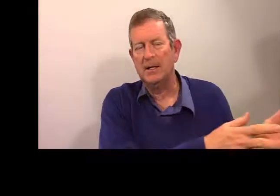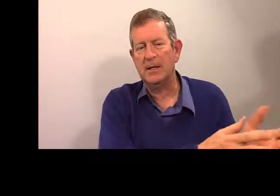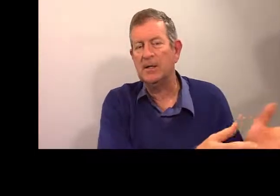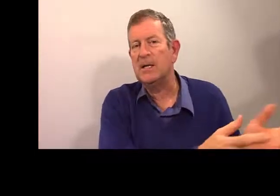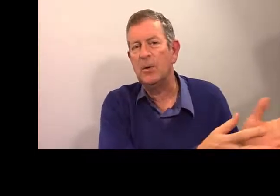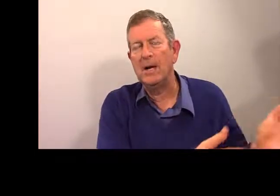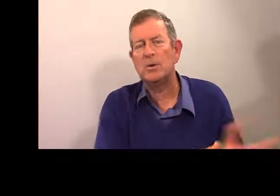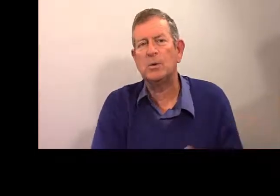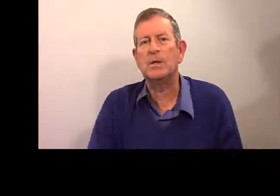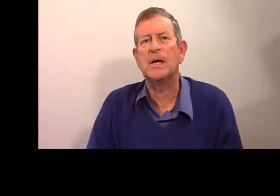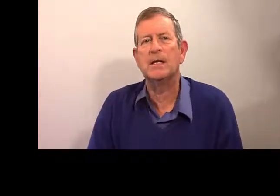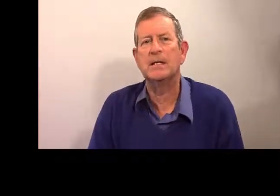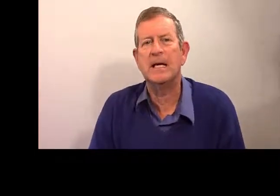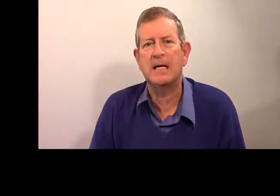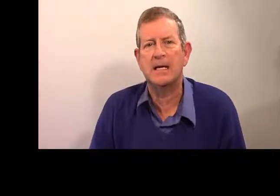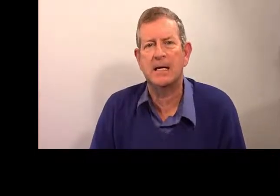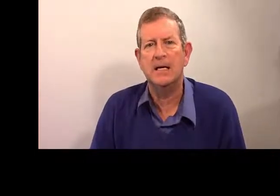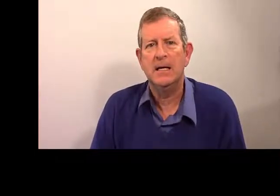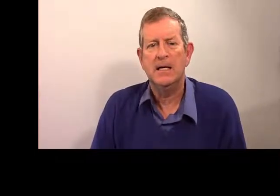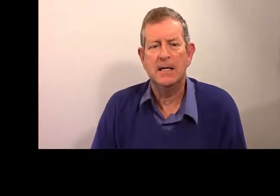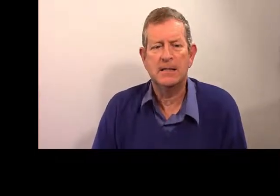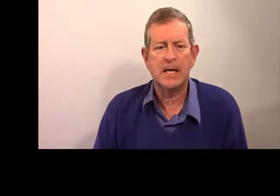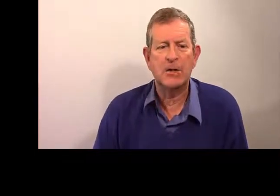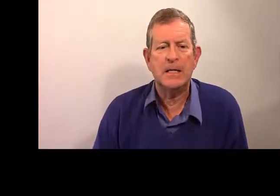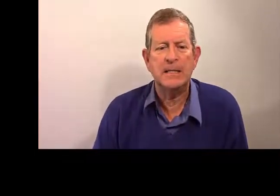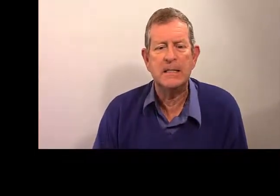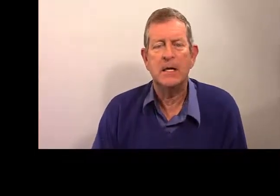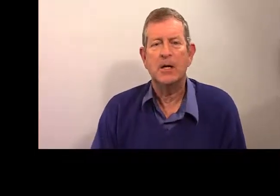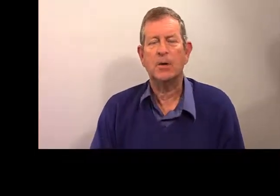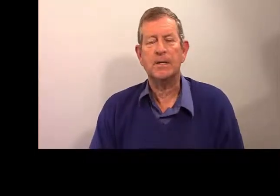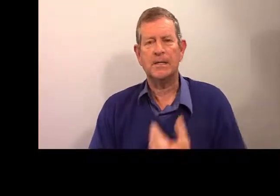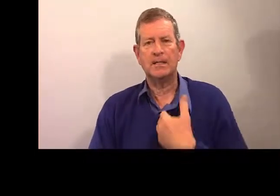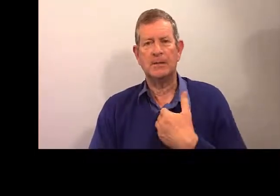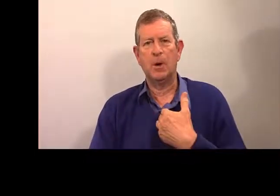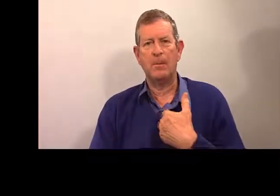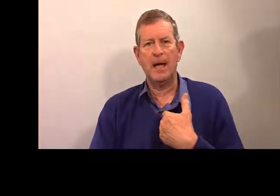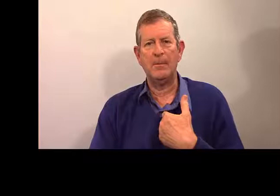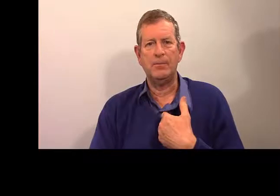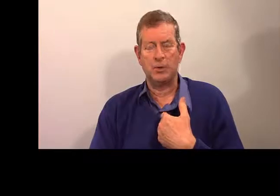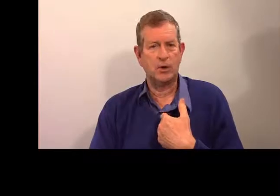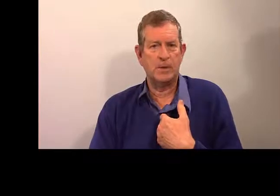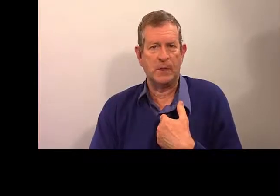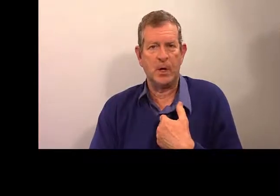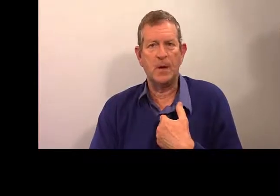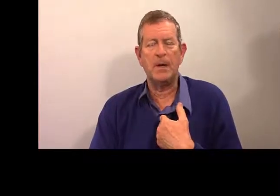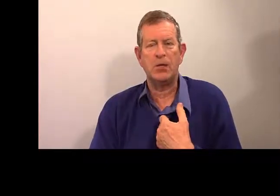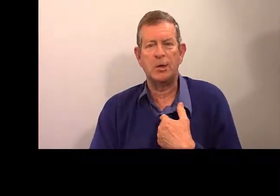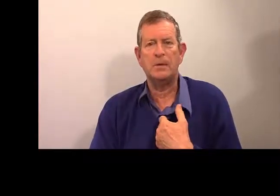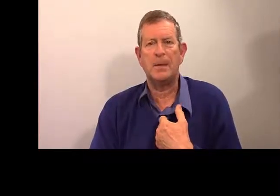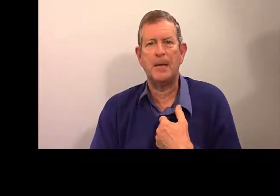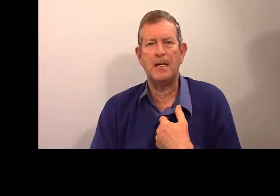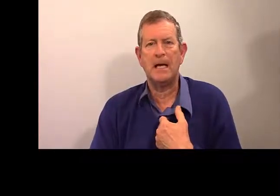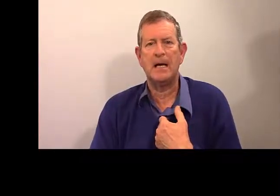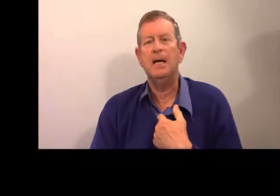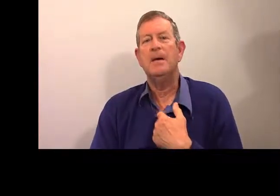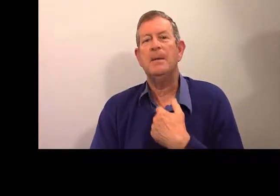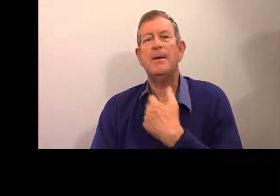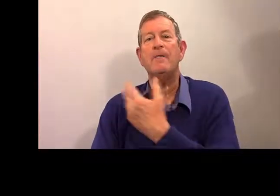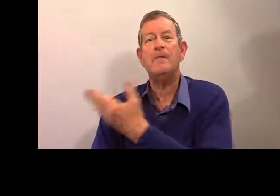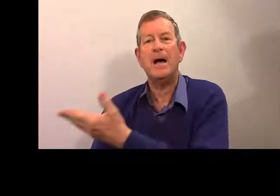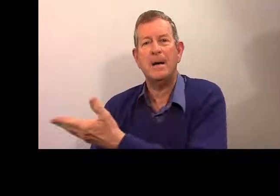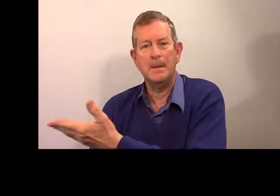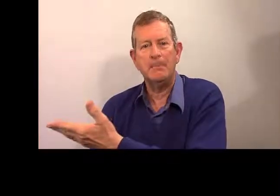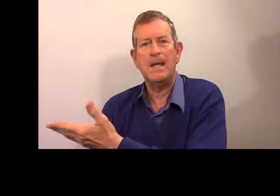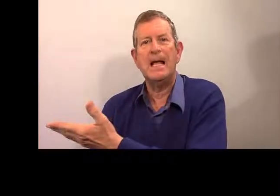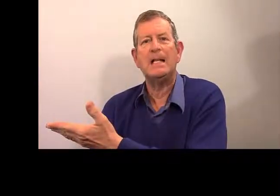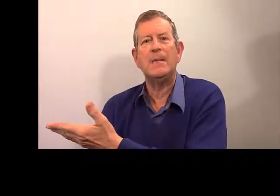que ces mots-là sont en train de décrire. Tels qu'ici, quand il s'agit de moi-même, je suis un homme et je suis américain. Mais